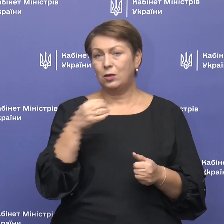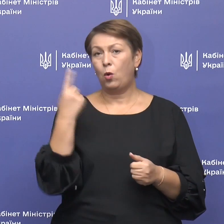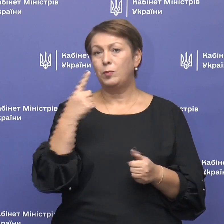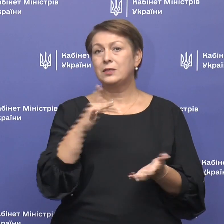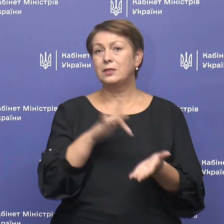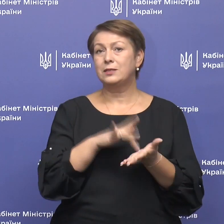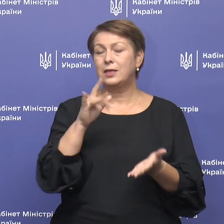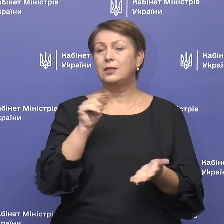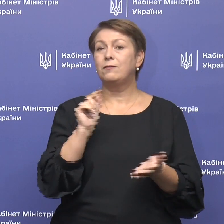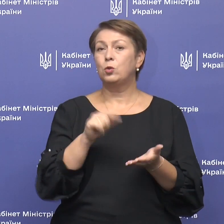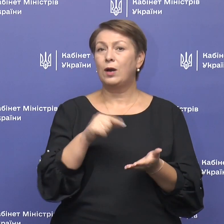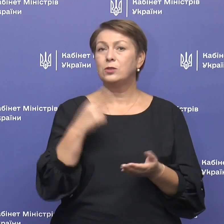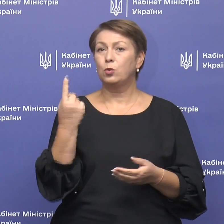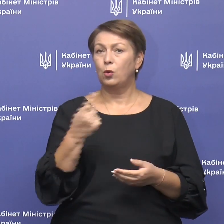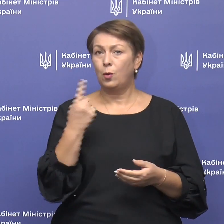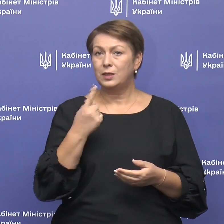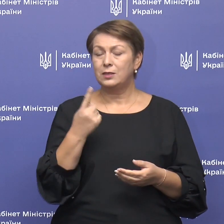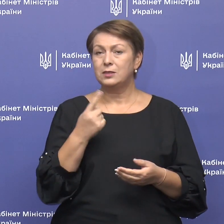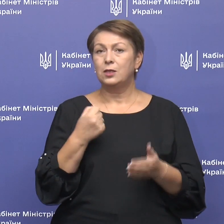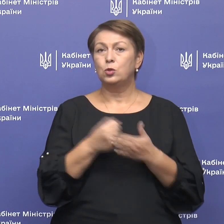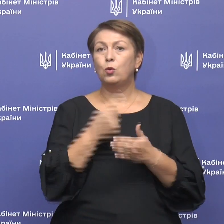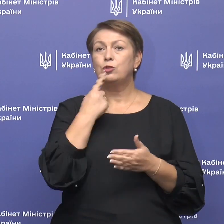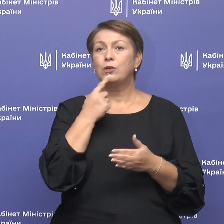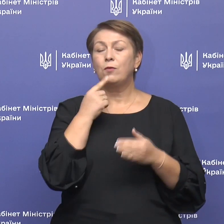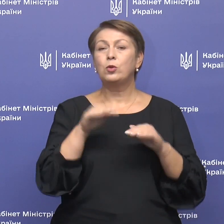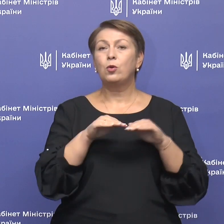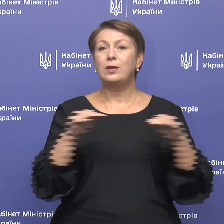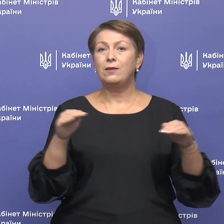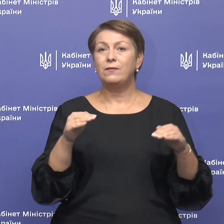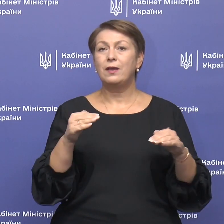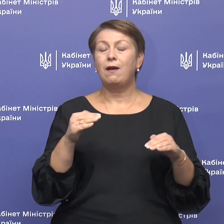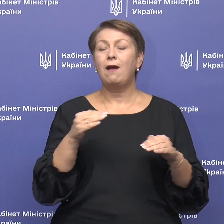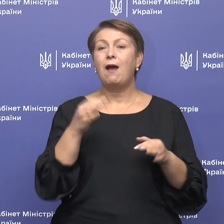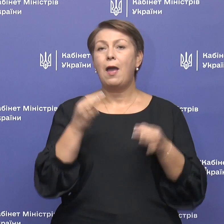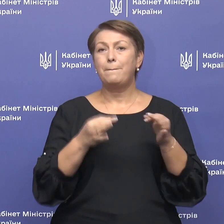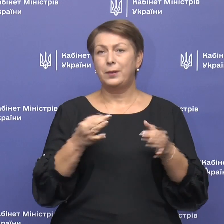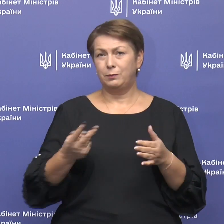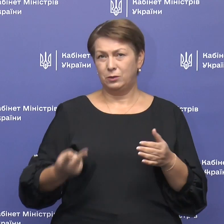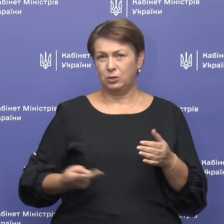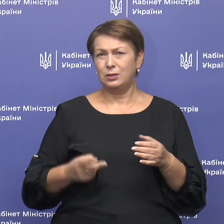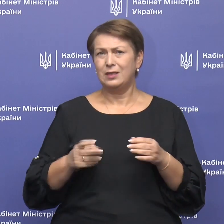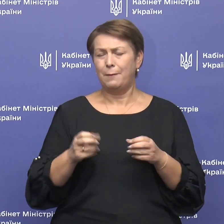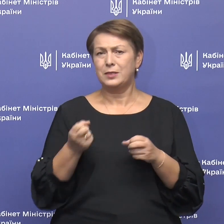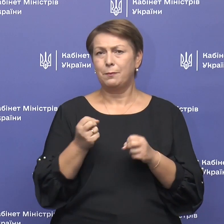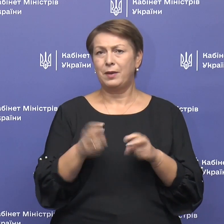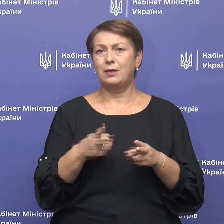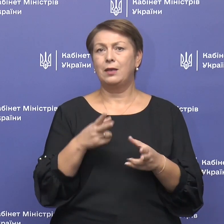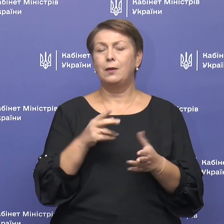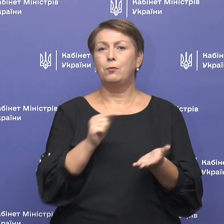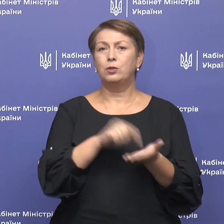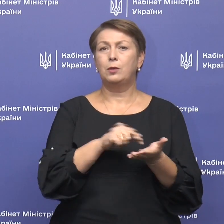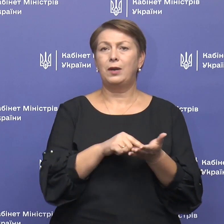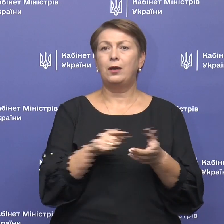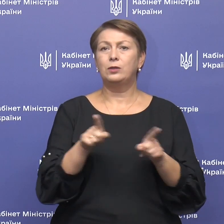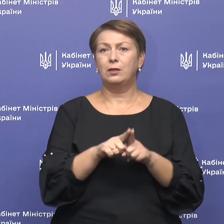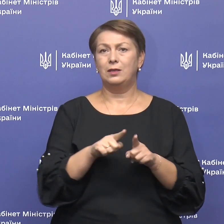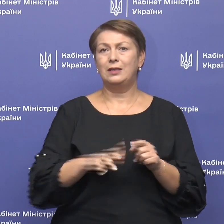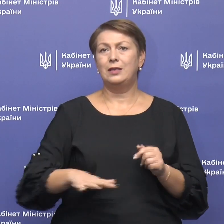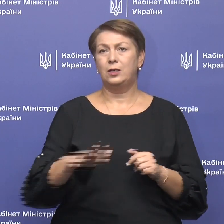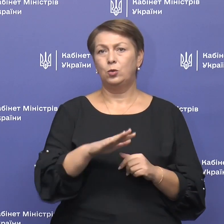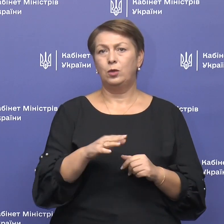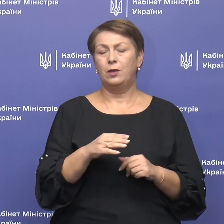Луганської області, до червоного рівня епідемічної небезпеки потрапляють наступні адміністративні території.